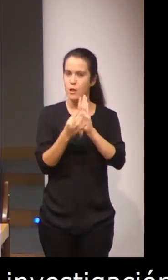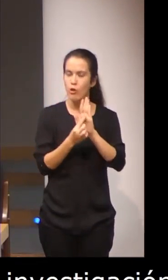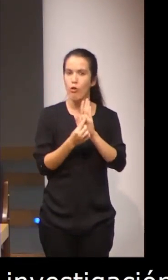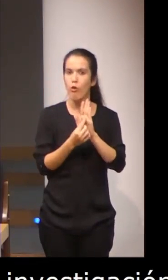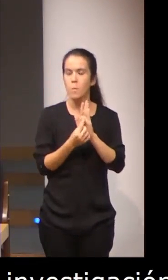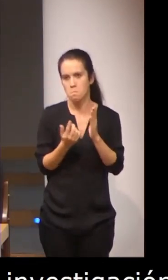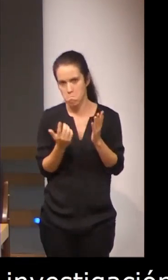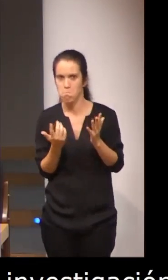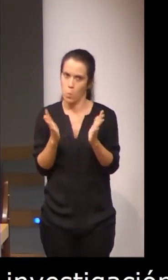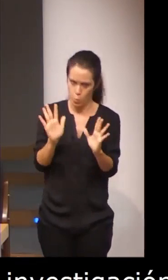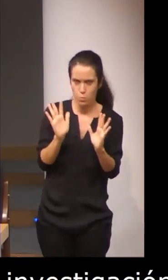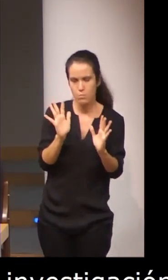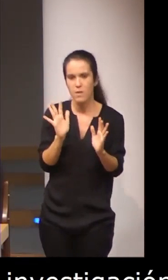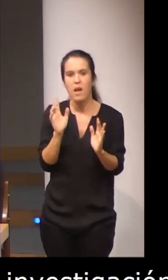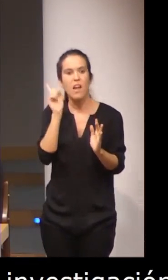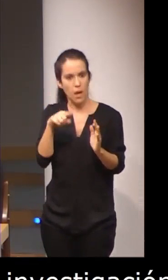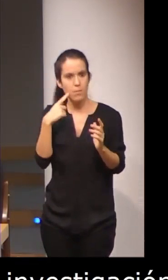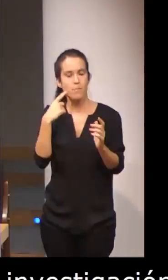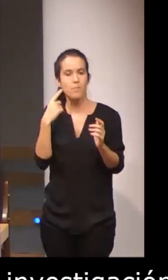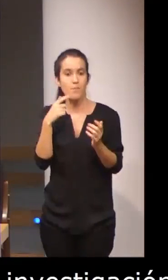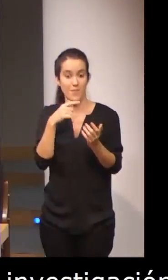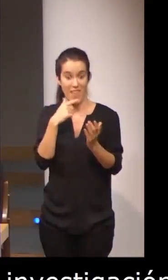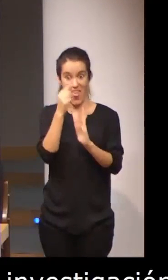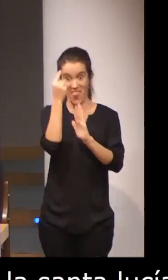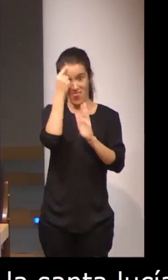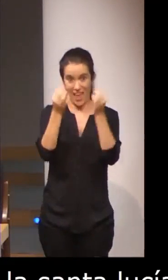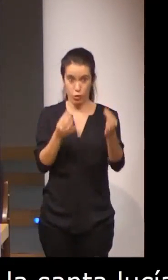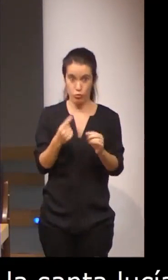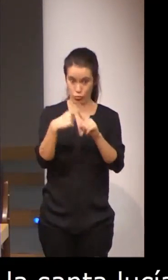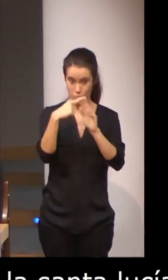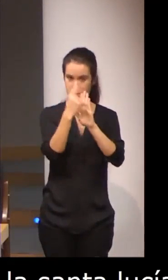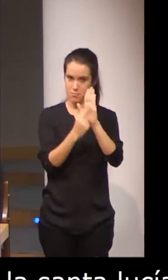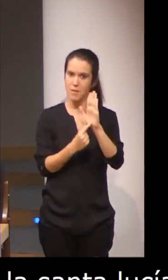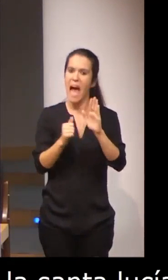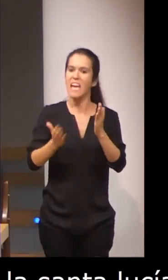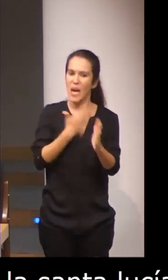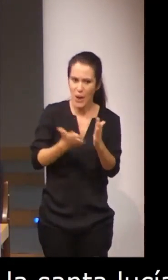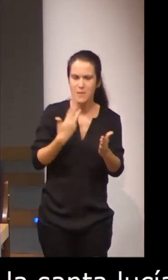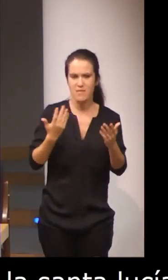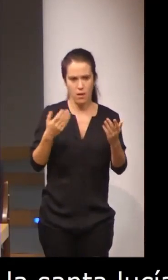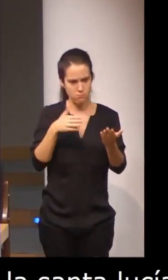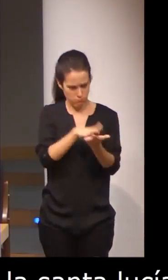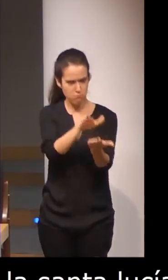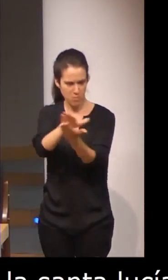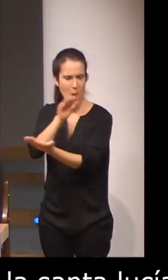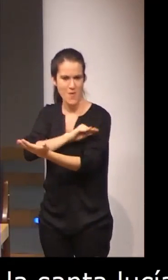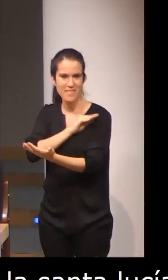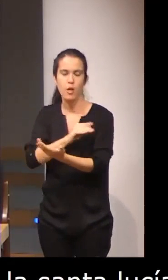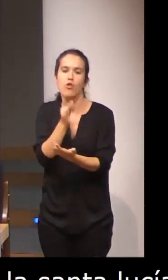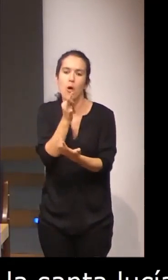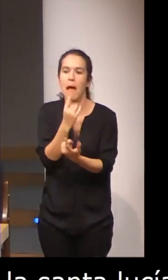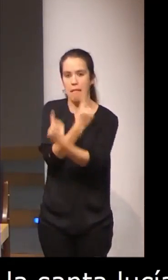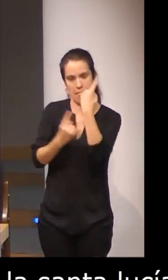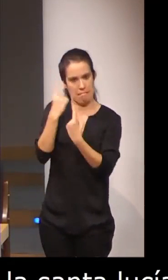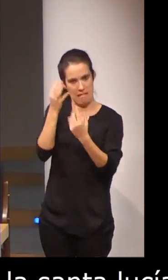está publicado parte de esos datos en distintas revistas y todavía nos queda por analizar